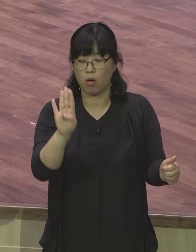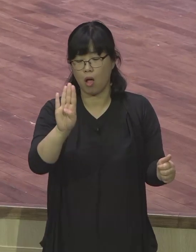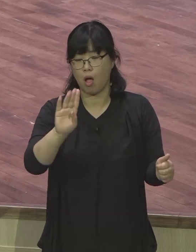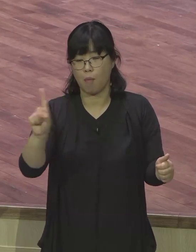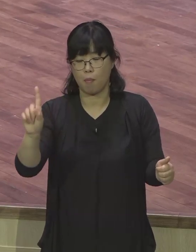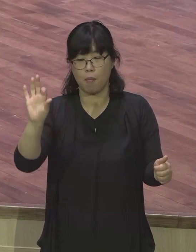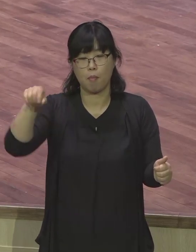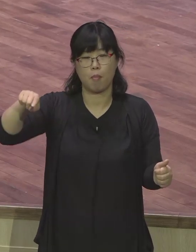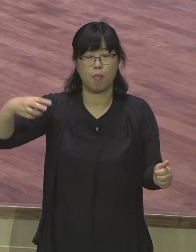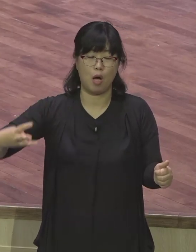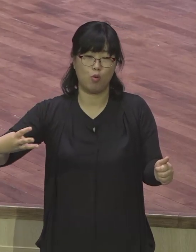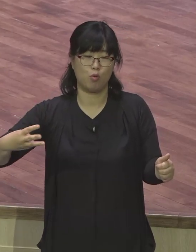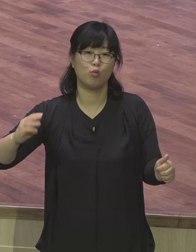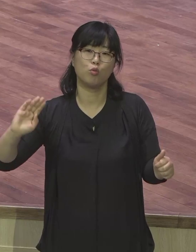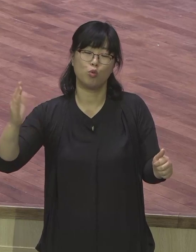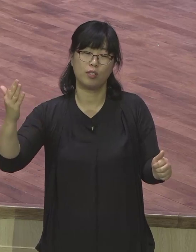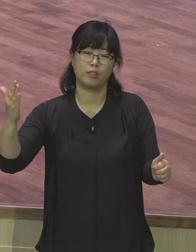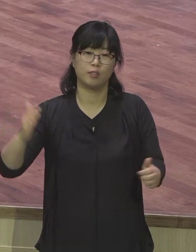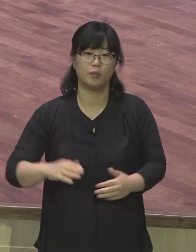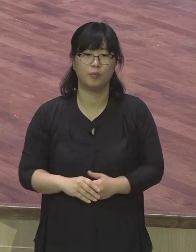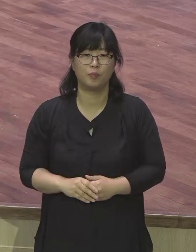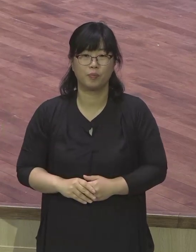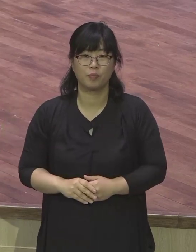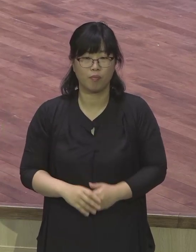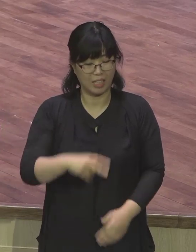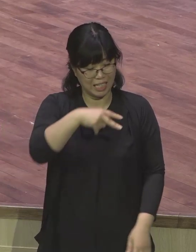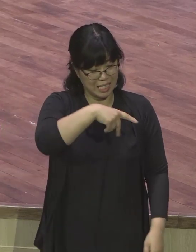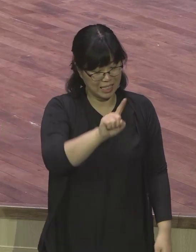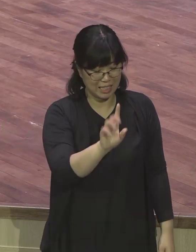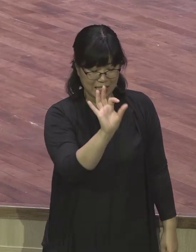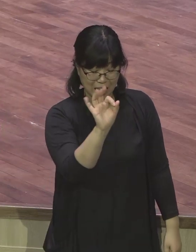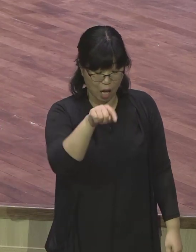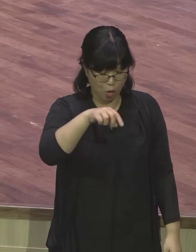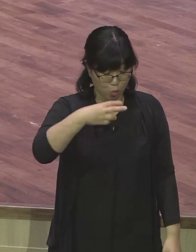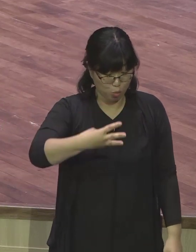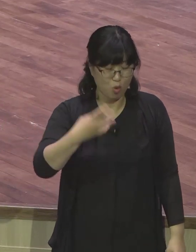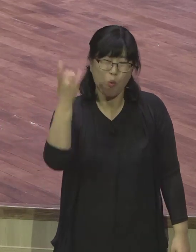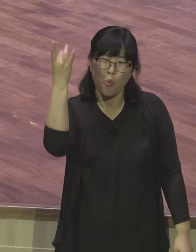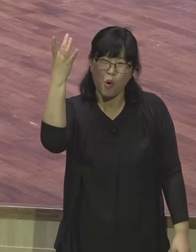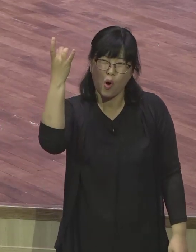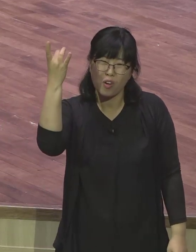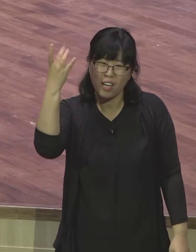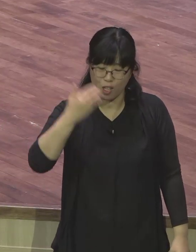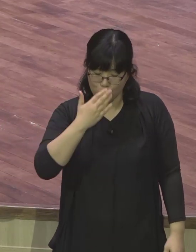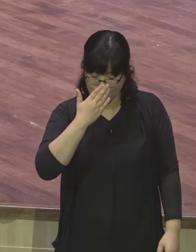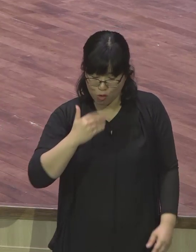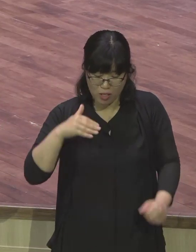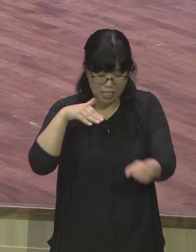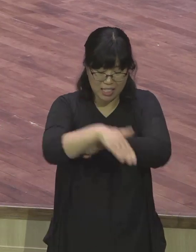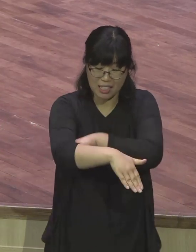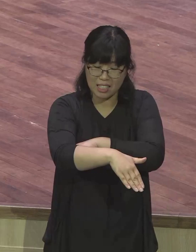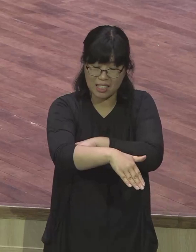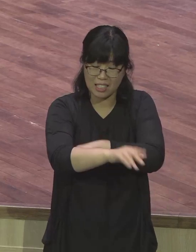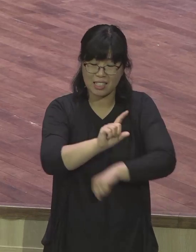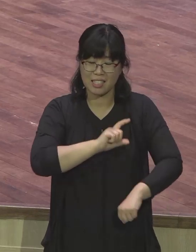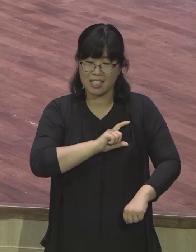것이 아니라 사올은 유대인식 이름이었고 바울은 헬란식 이름인 것입니다 그래서 사올이